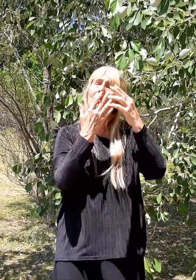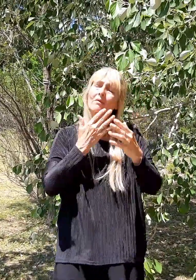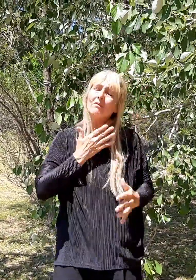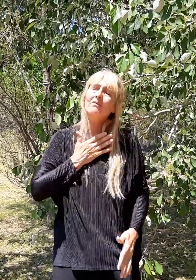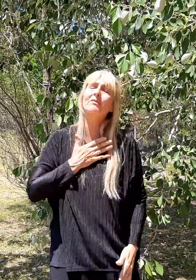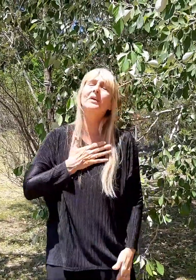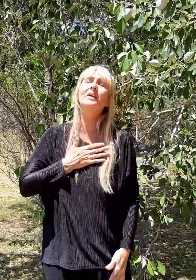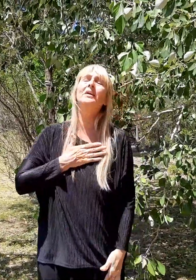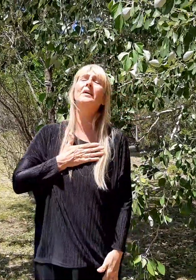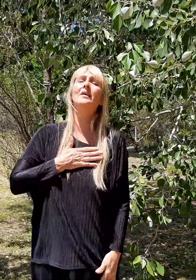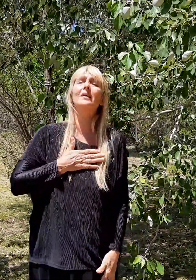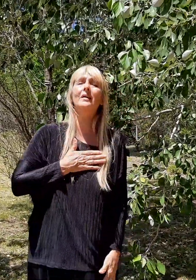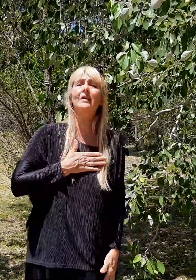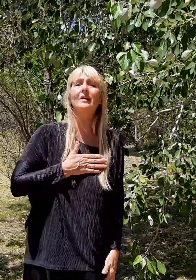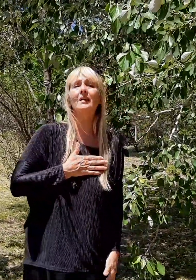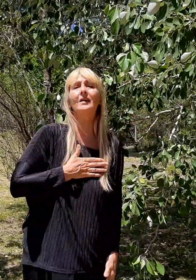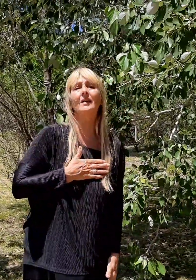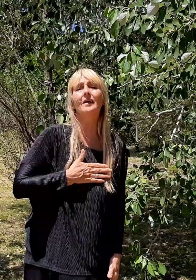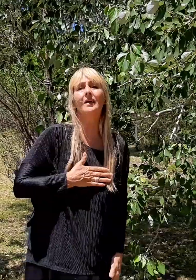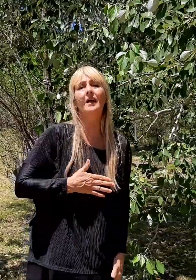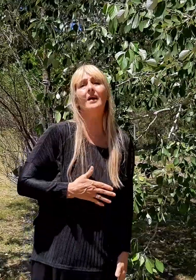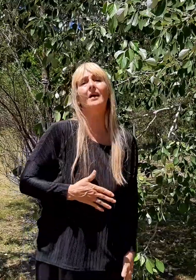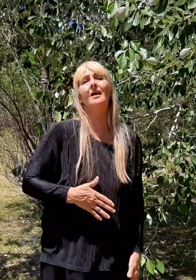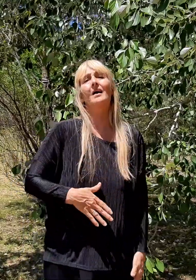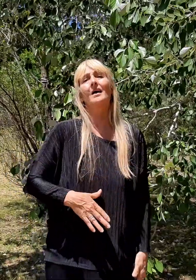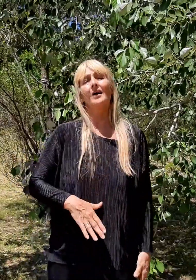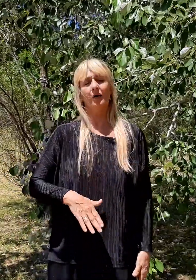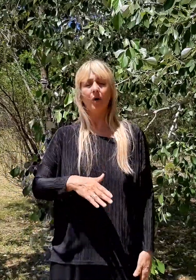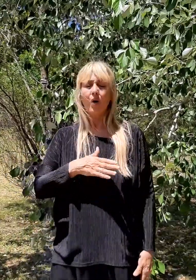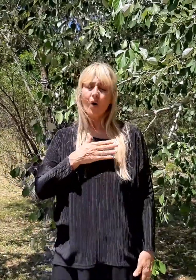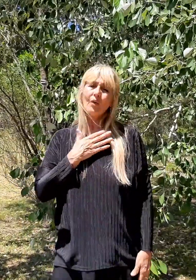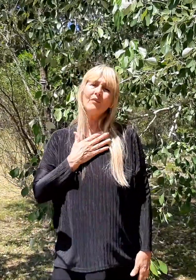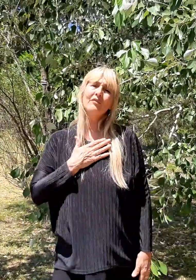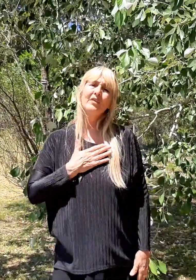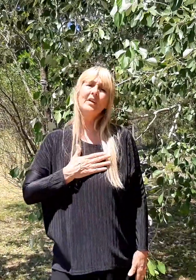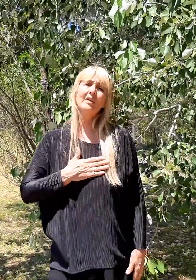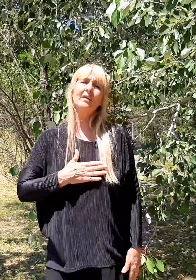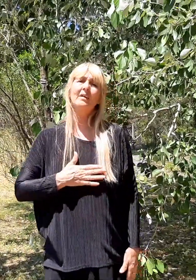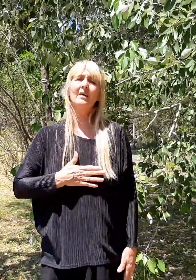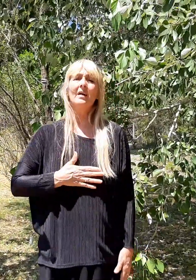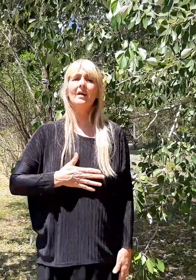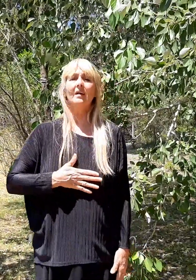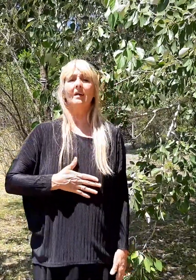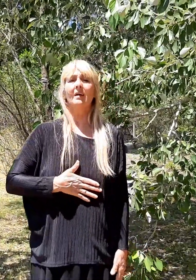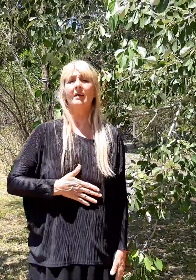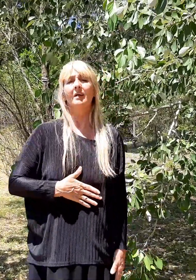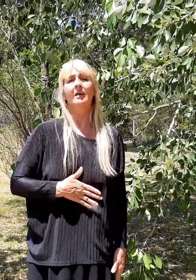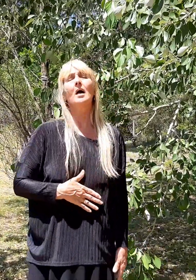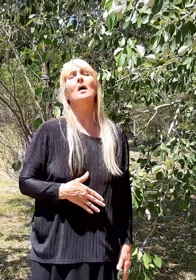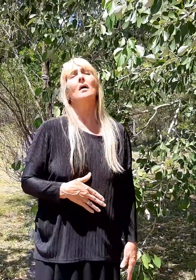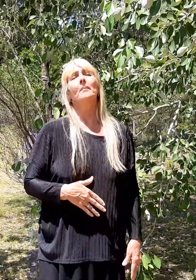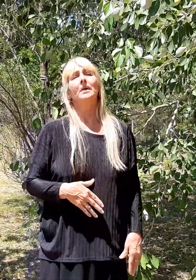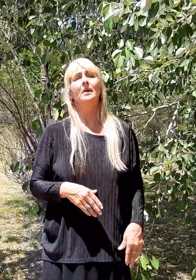Mírame, confía en mí Mi